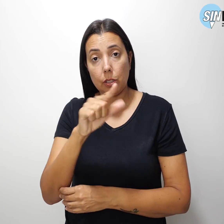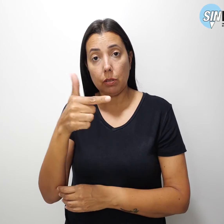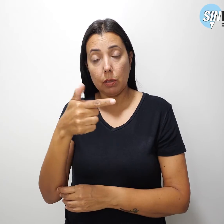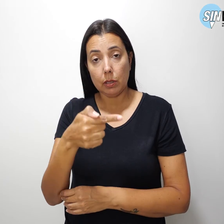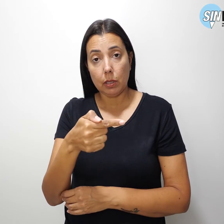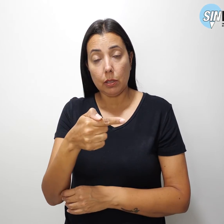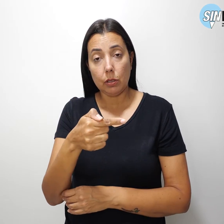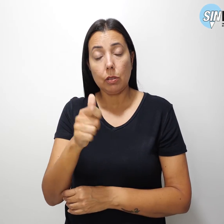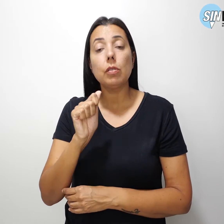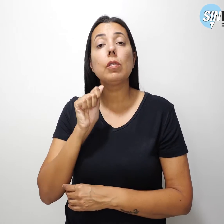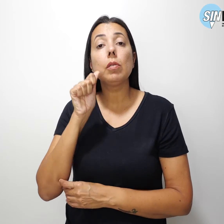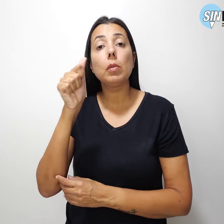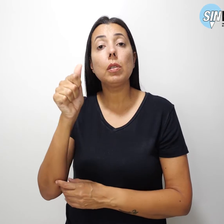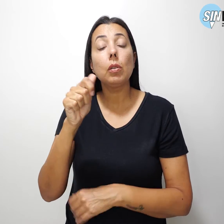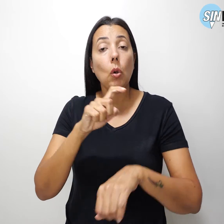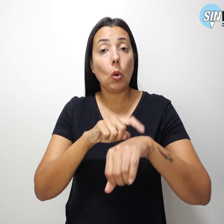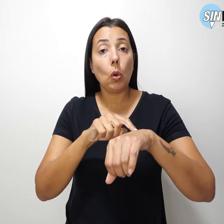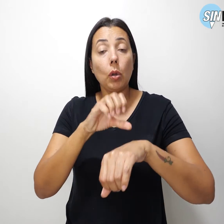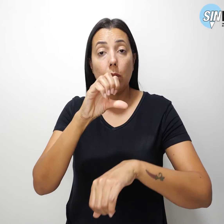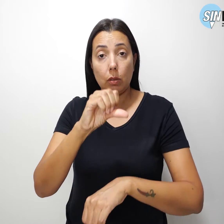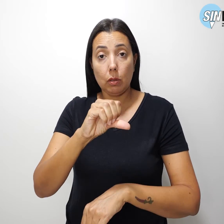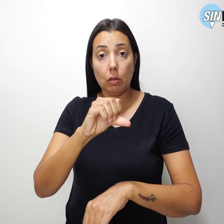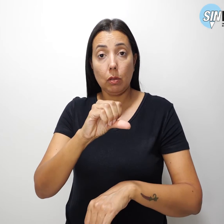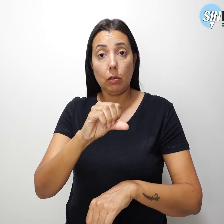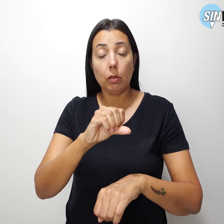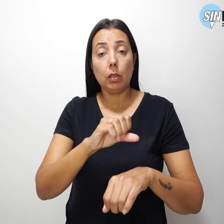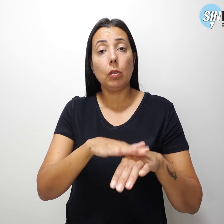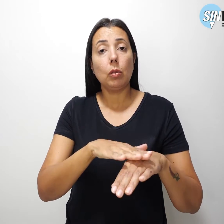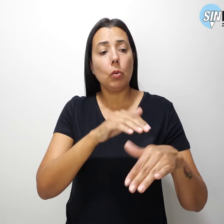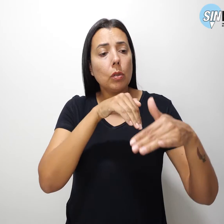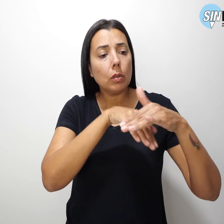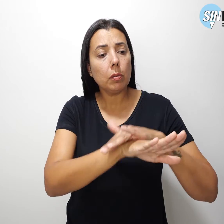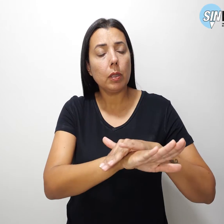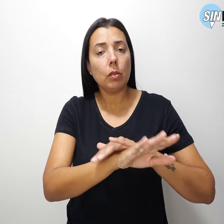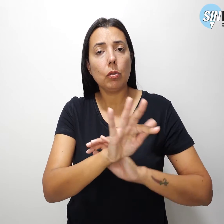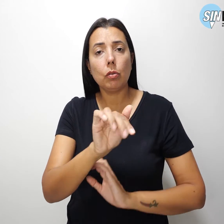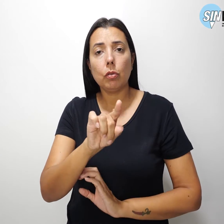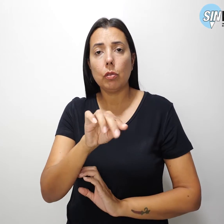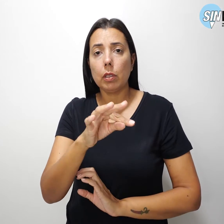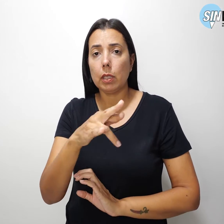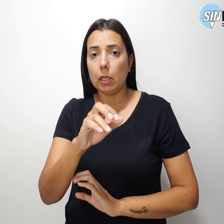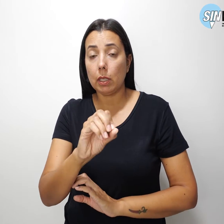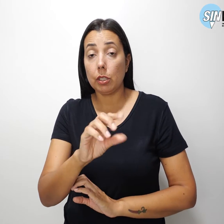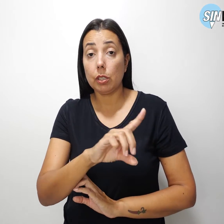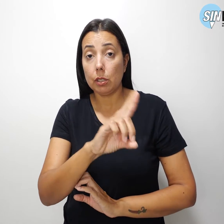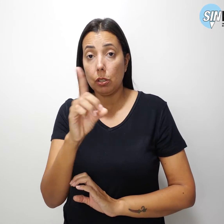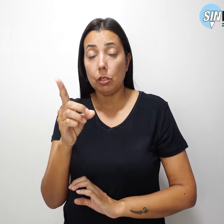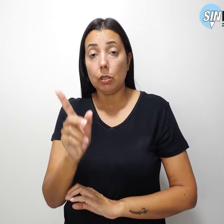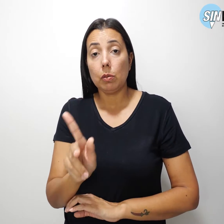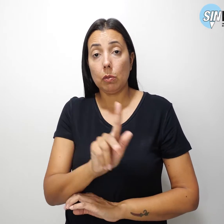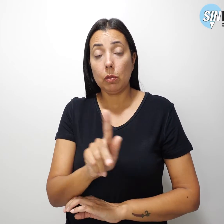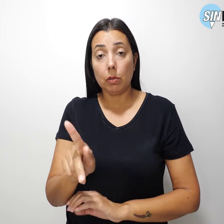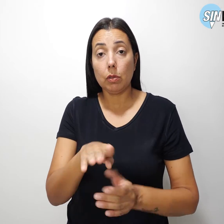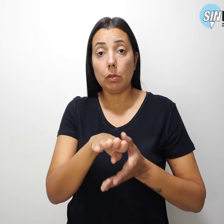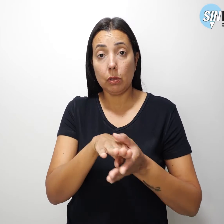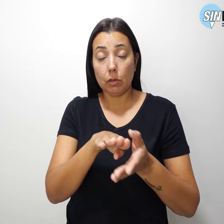27 do 4, às 9 horas, no estacionamento da Funarte. Nesse dia, professores